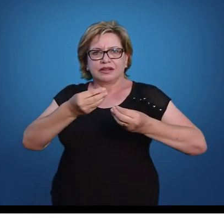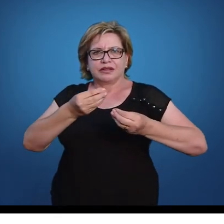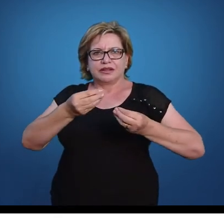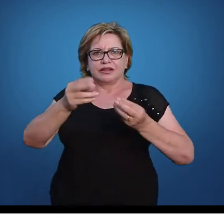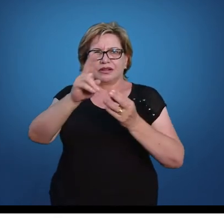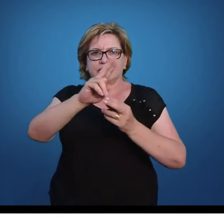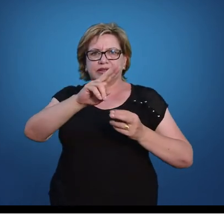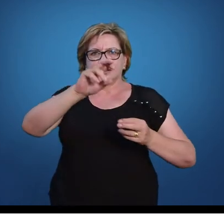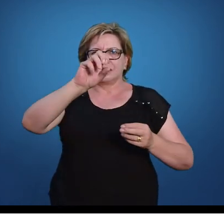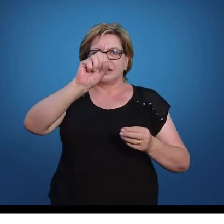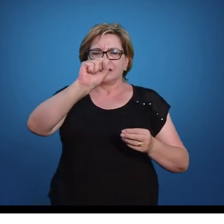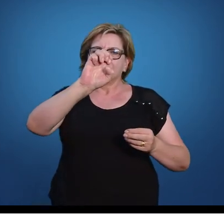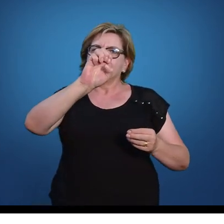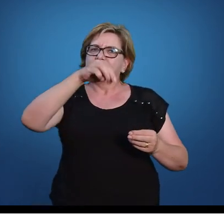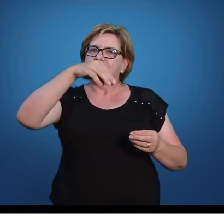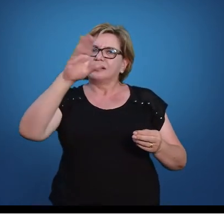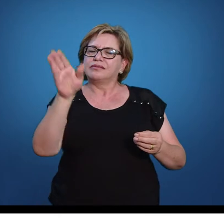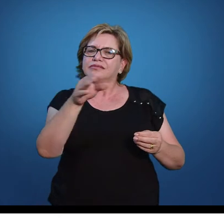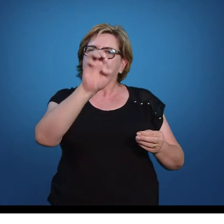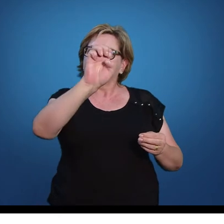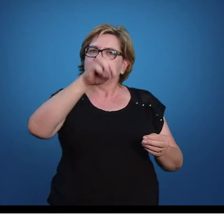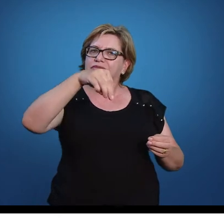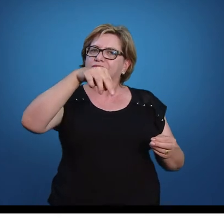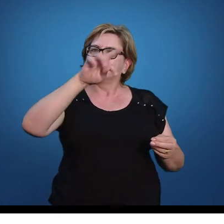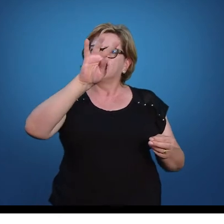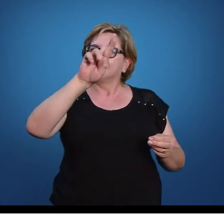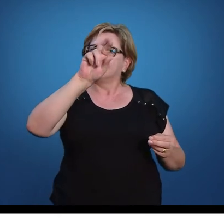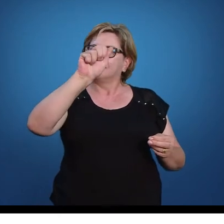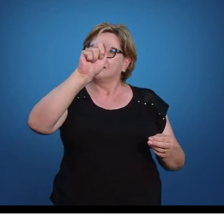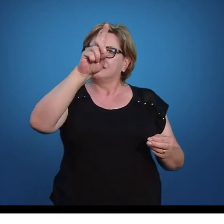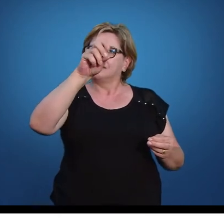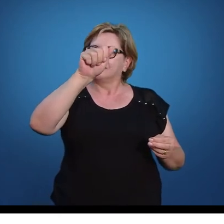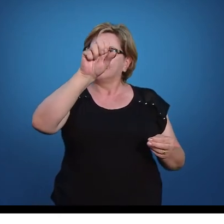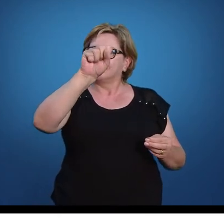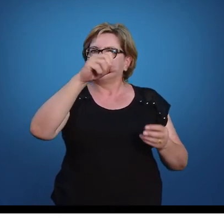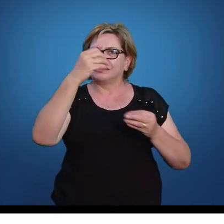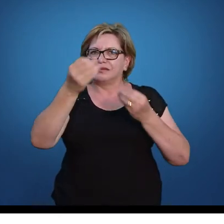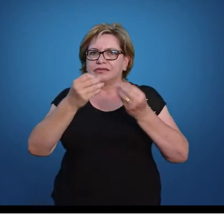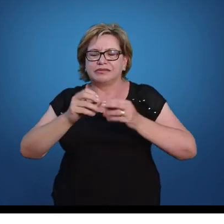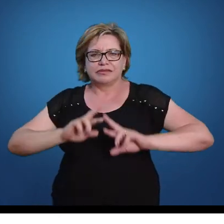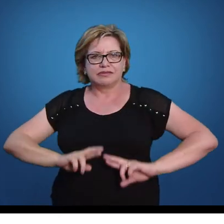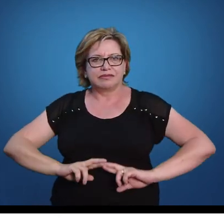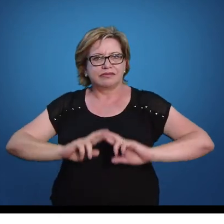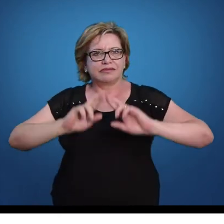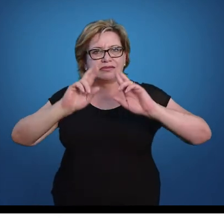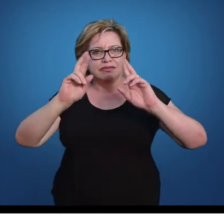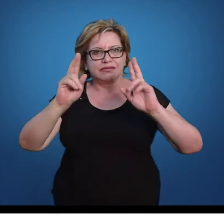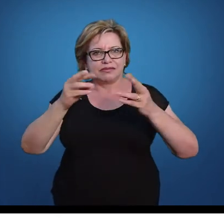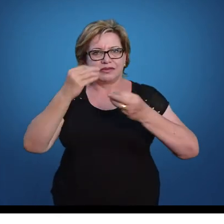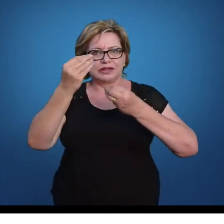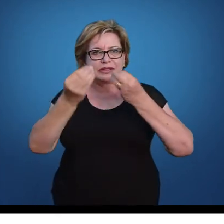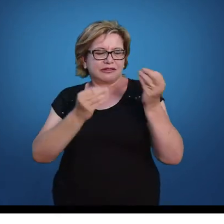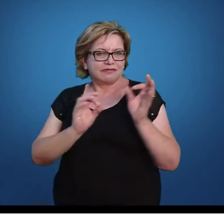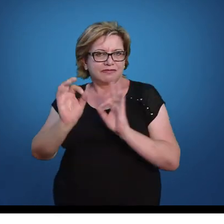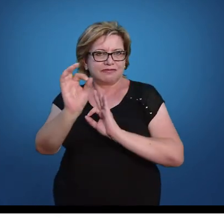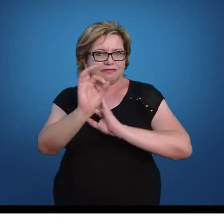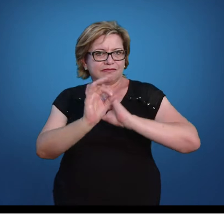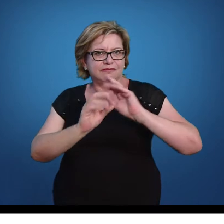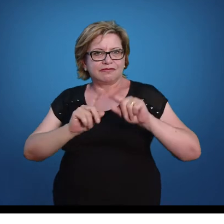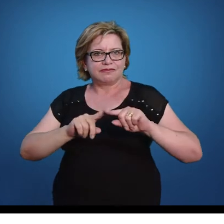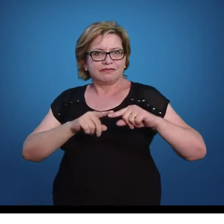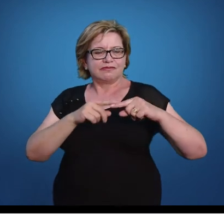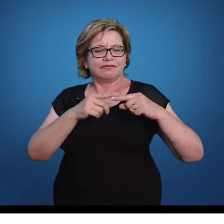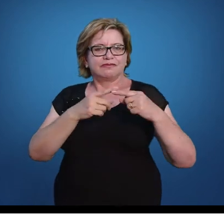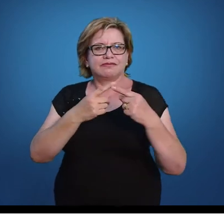famosas séries centradas, as antecipadas e as séries de feridas, que elas têm uma uniformidade, porém,